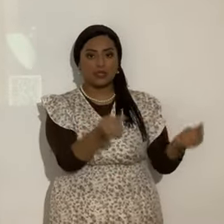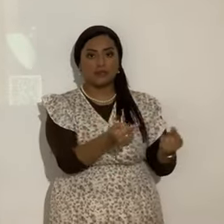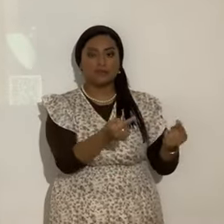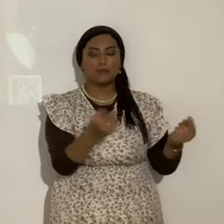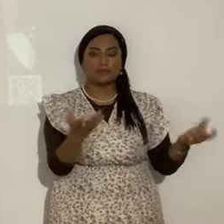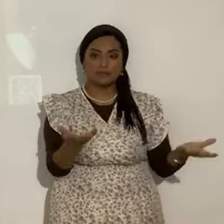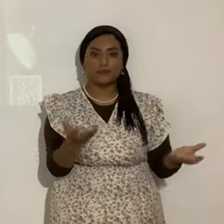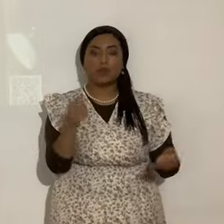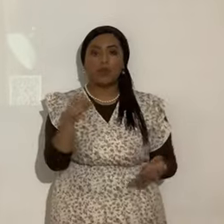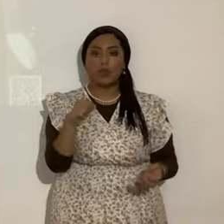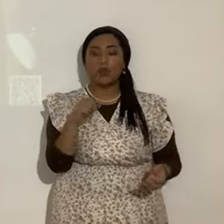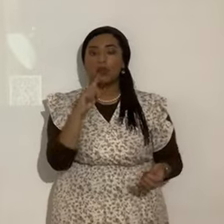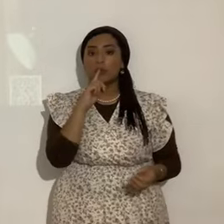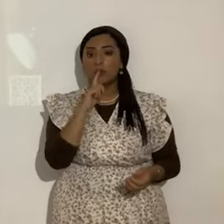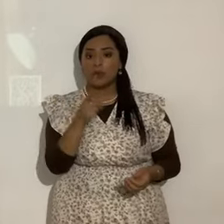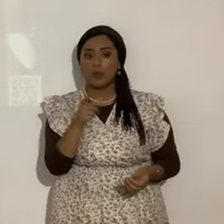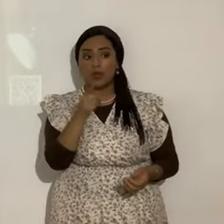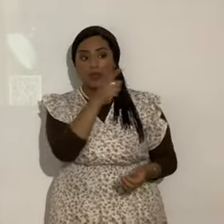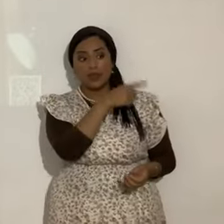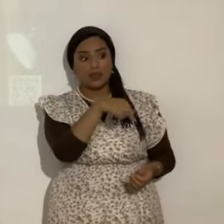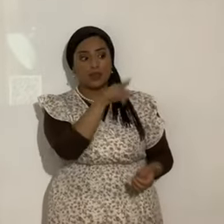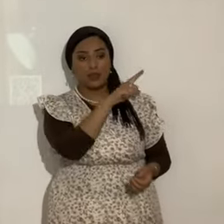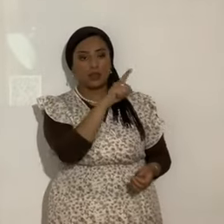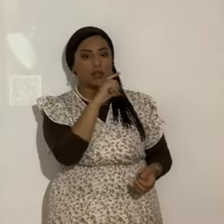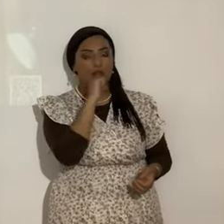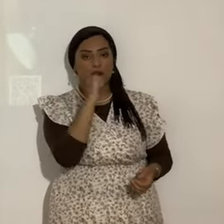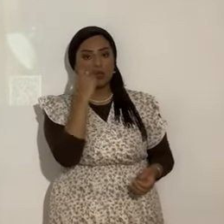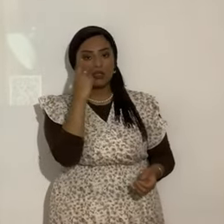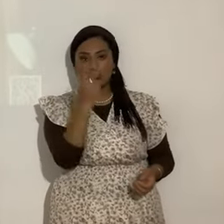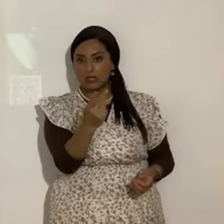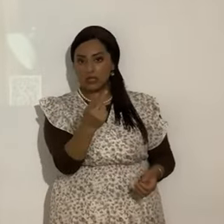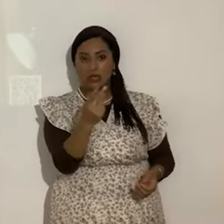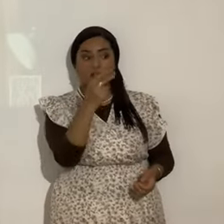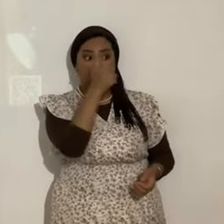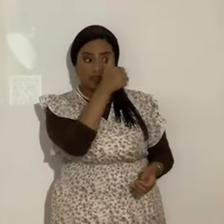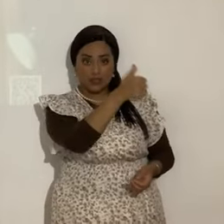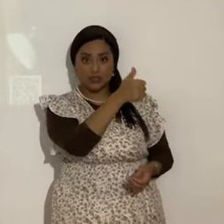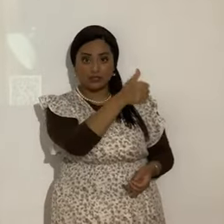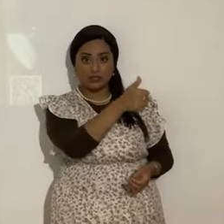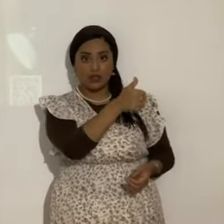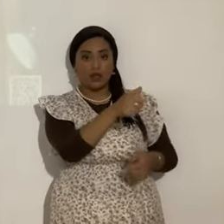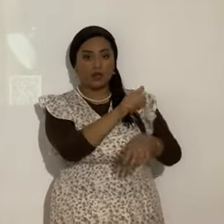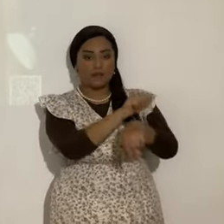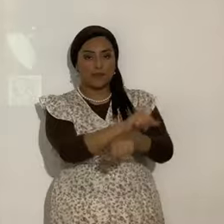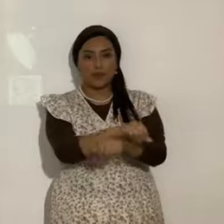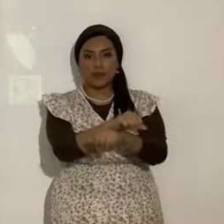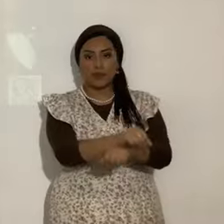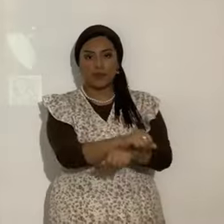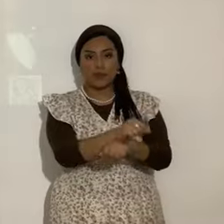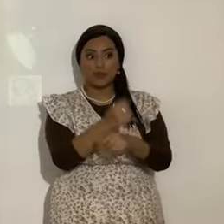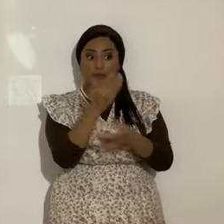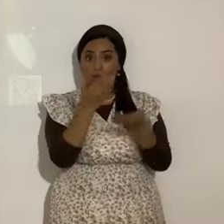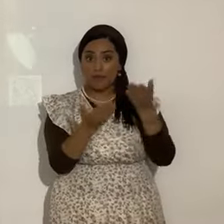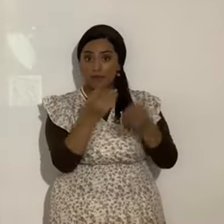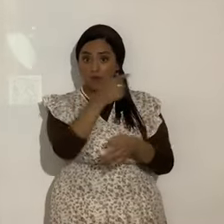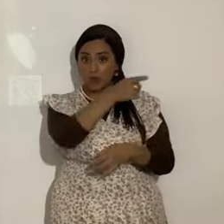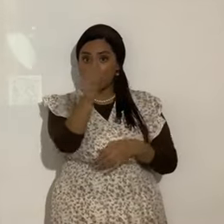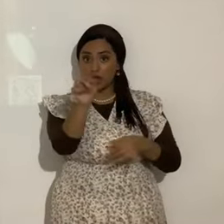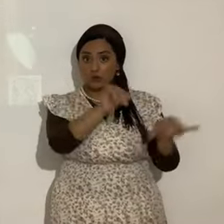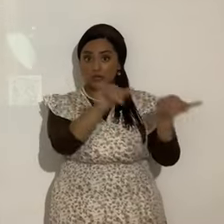Ciertamente. Ellos no se daban cuenta. Que eran esclavos. ¿No estarás tú así? Analícese cada uno